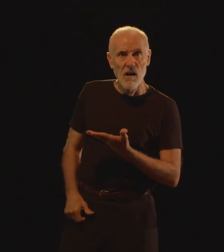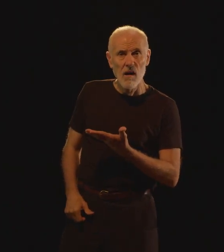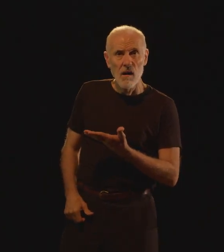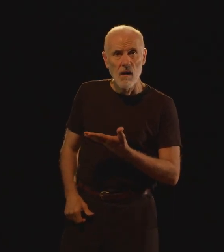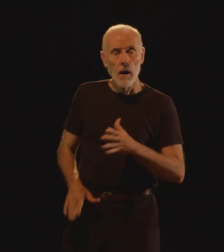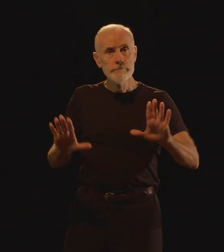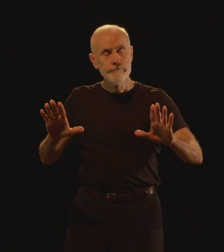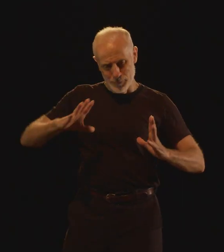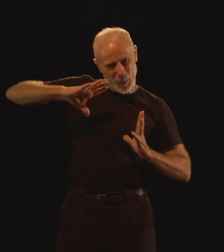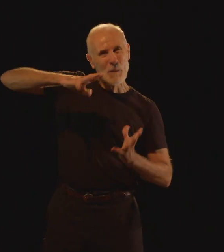faire ?